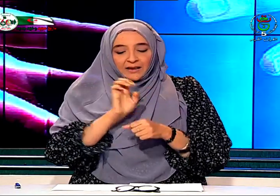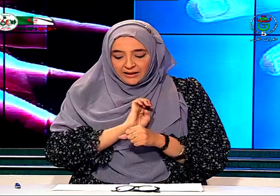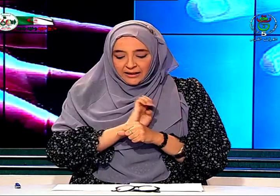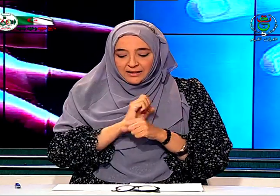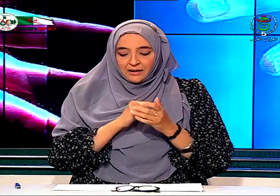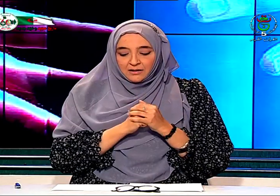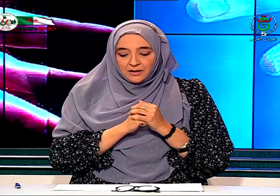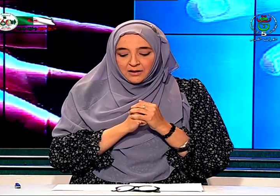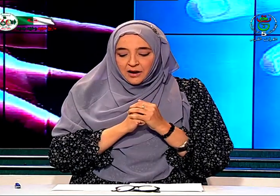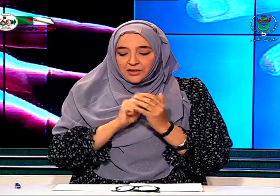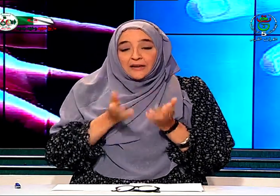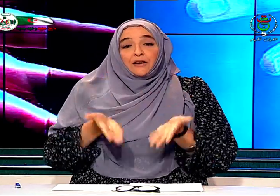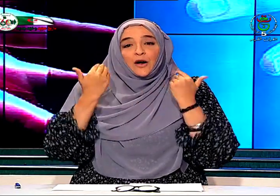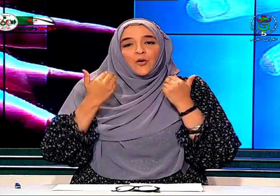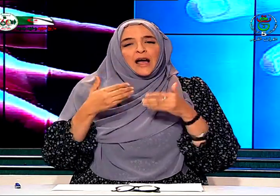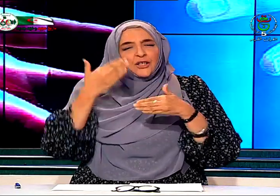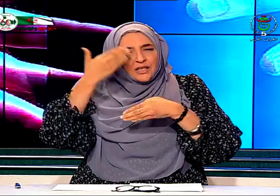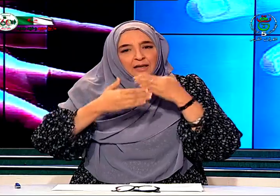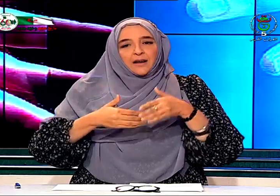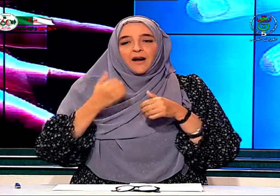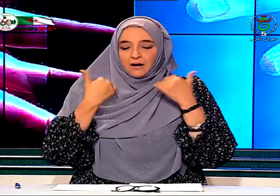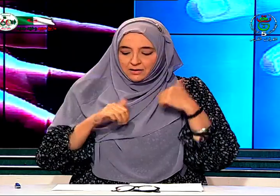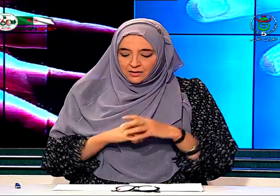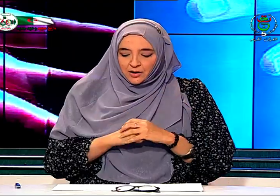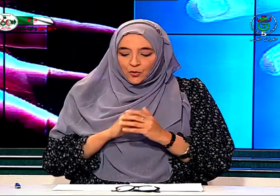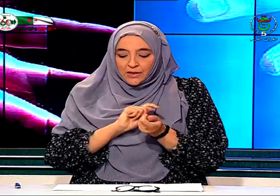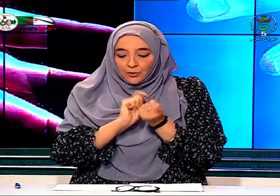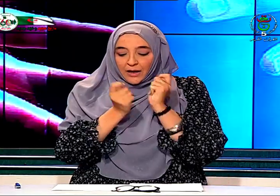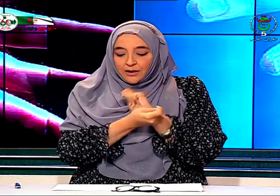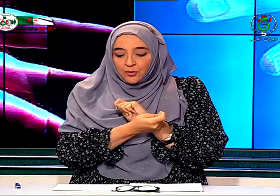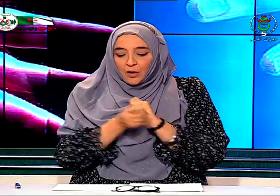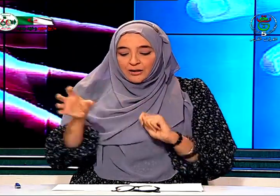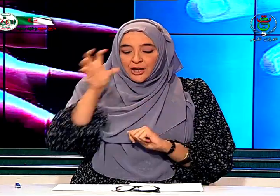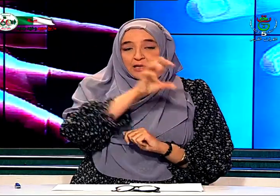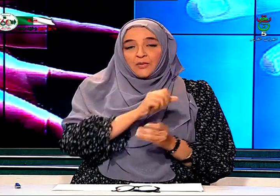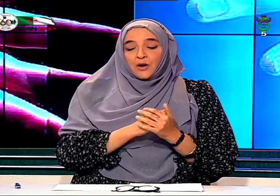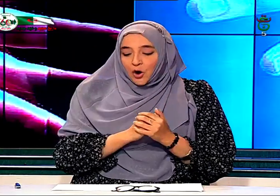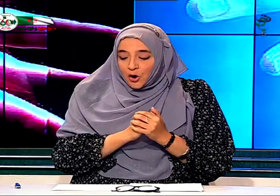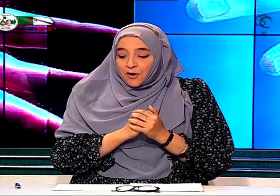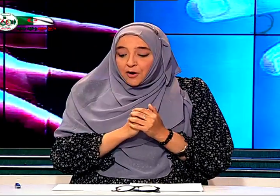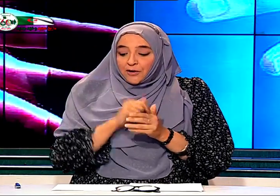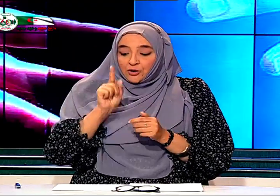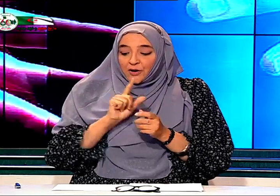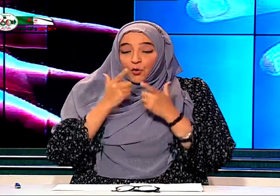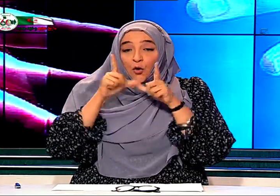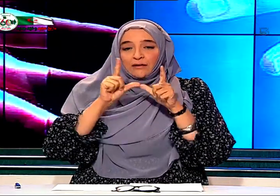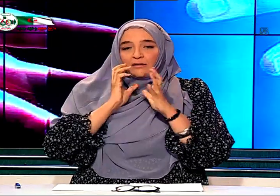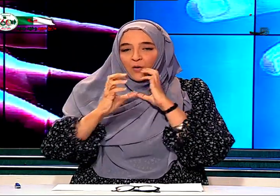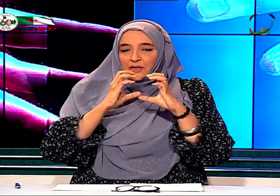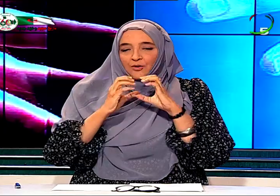الحصة سنرفع حاجز الإعاقة وستغير الجانب فتصبح لغة التواصل